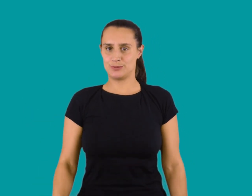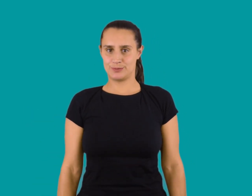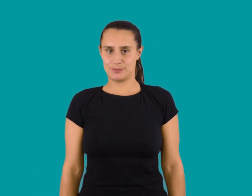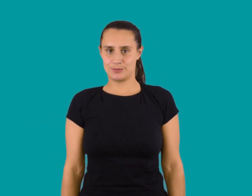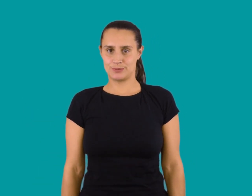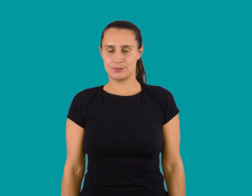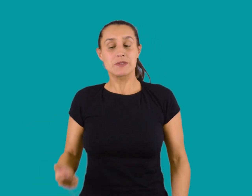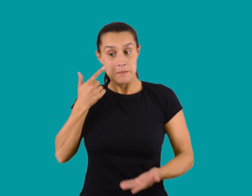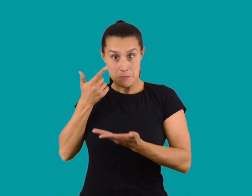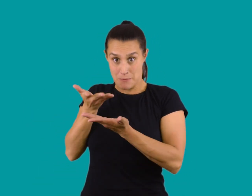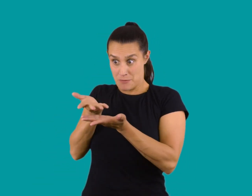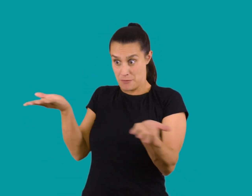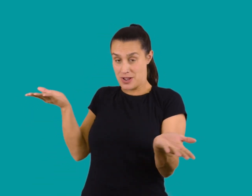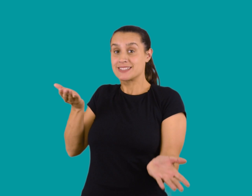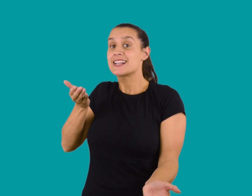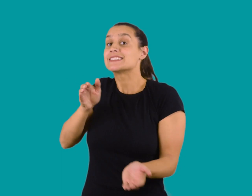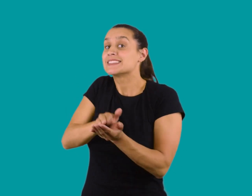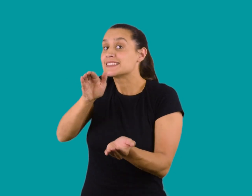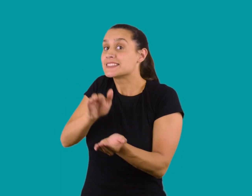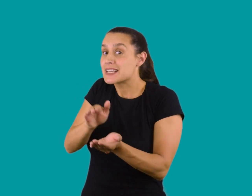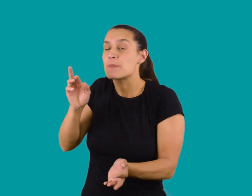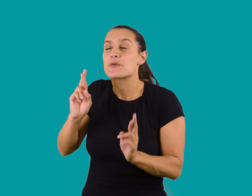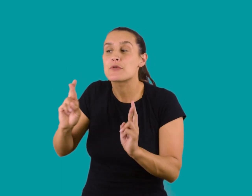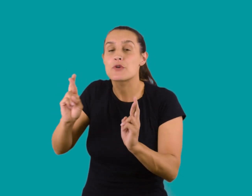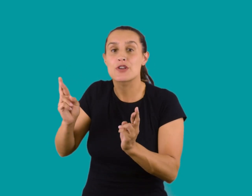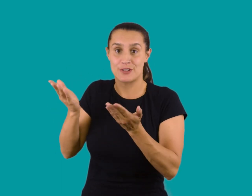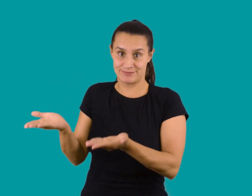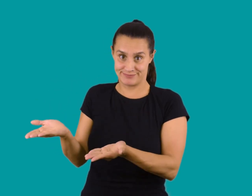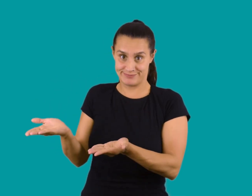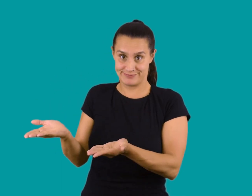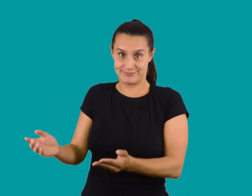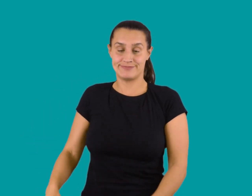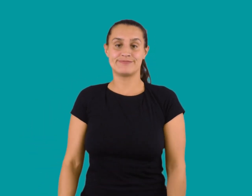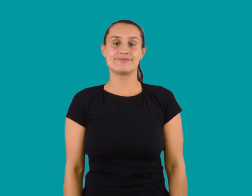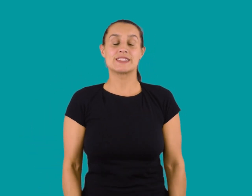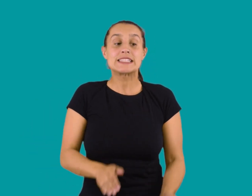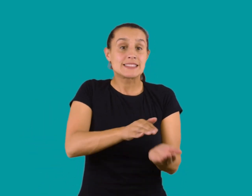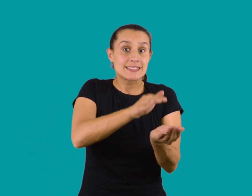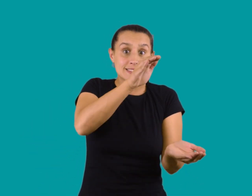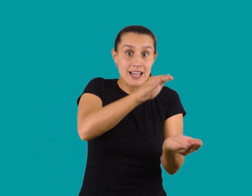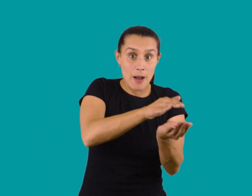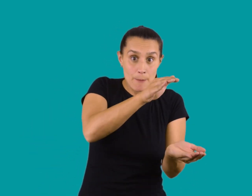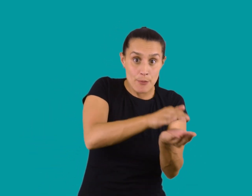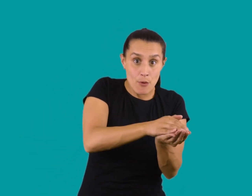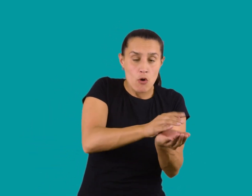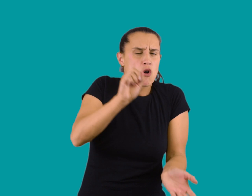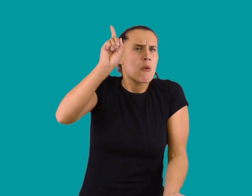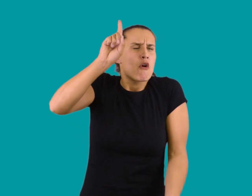Así cantan los sapos. Los sapos cantan al igual que los seres humanos,